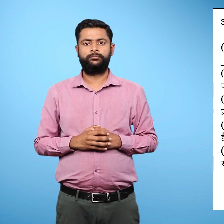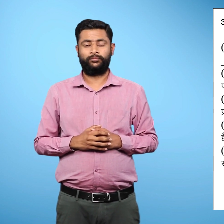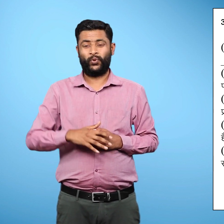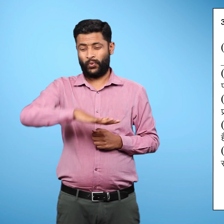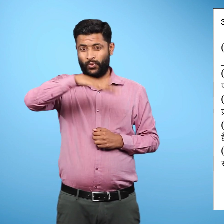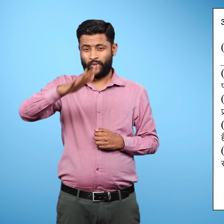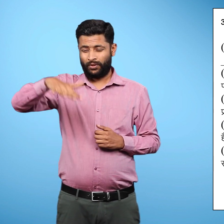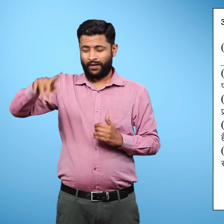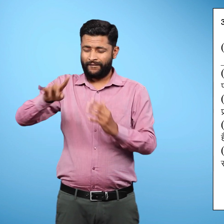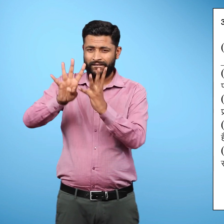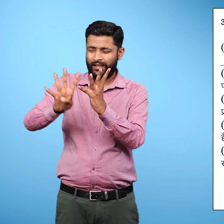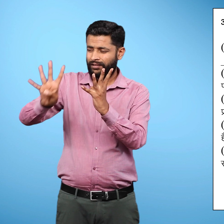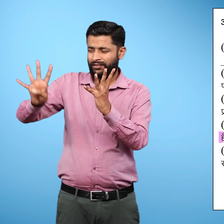परवतों का एक क्रम है